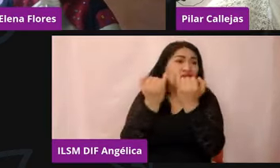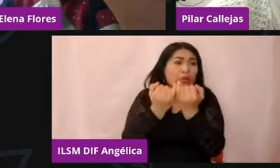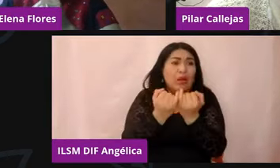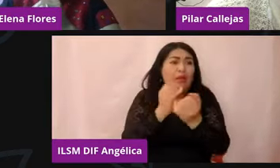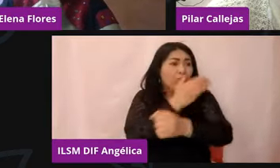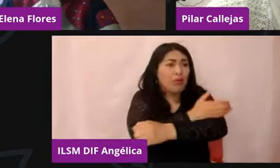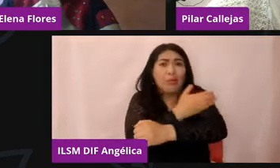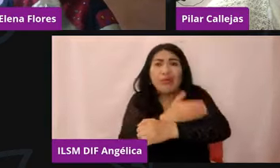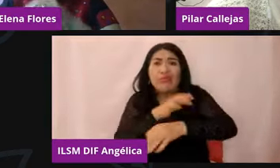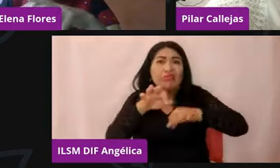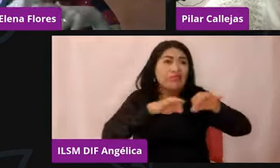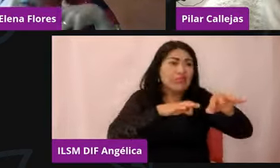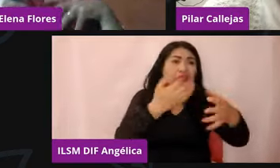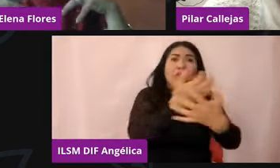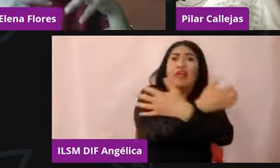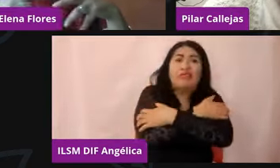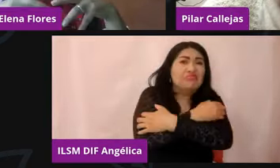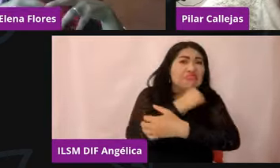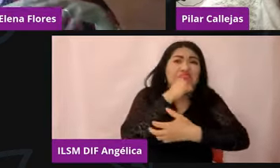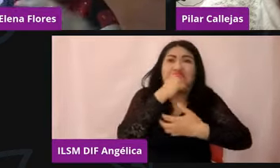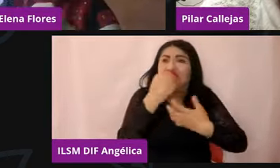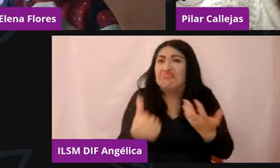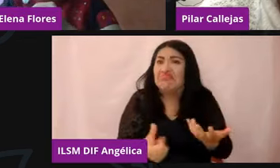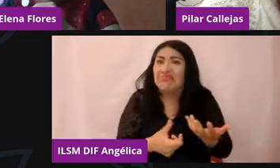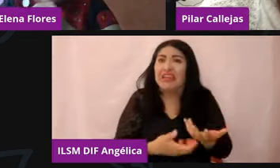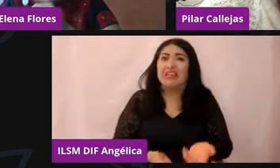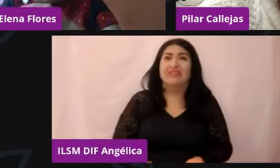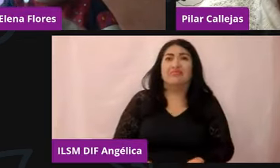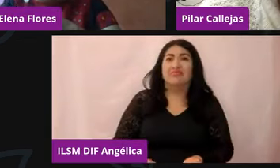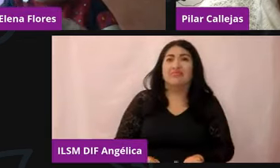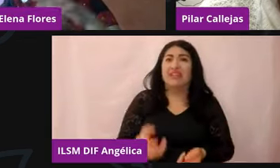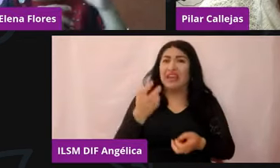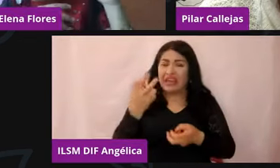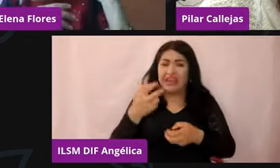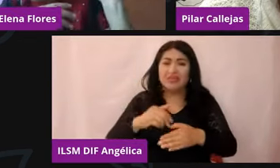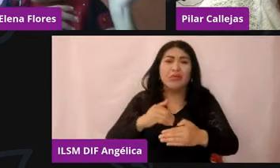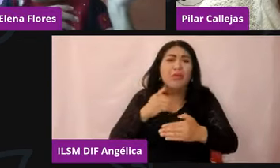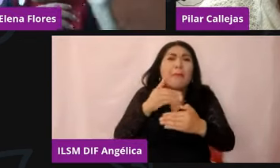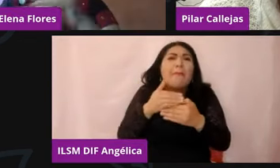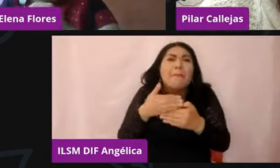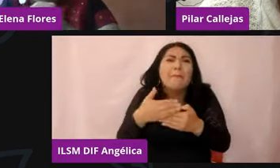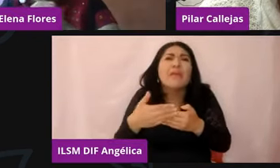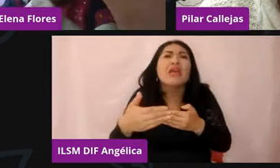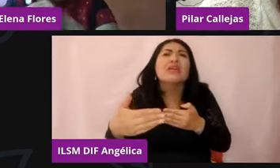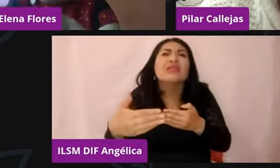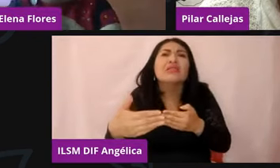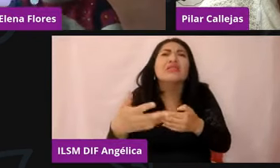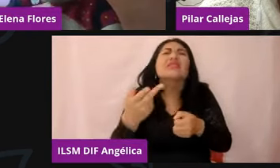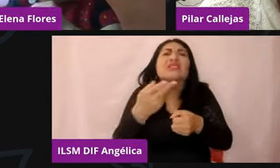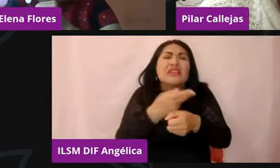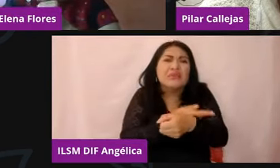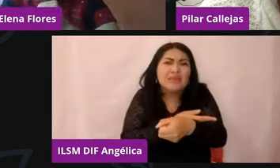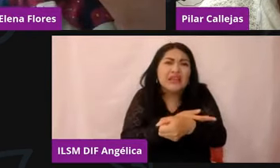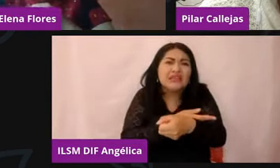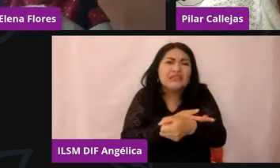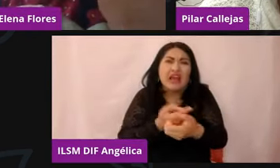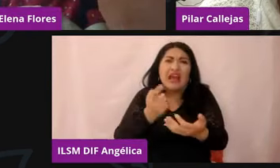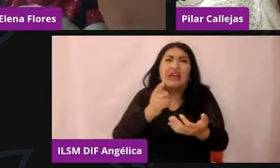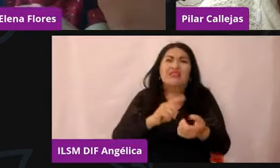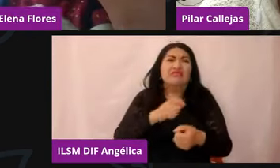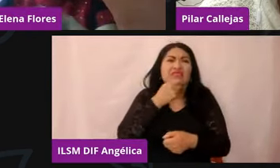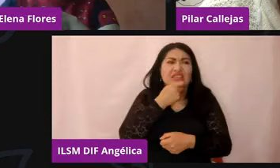compañeros de las labores, es decir, esta parte, ¿qué efectos tendrá tanto en niñas, niños, adolescentes, así como en